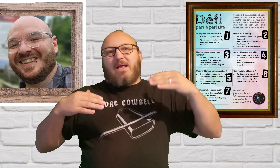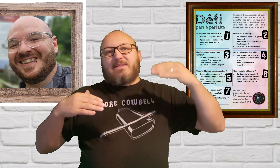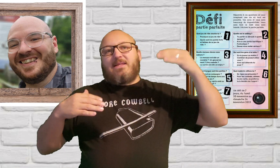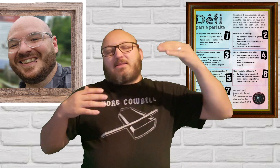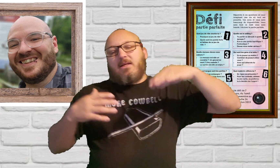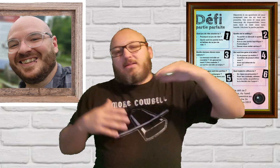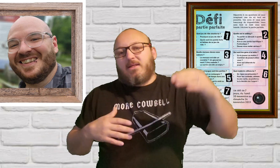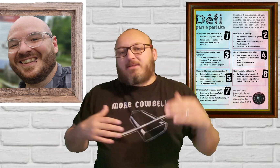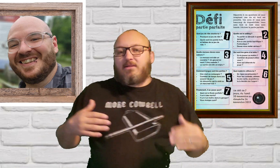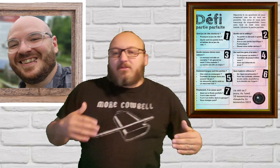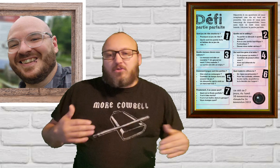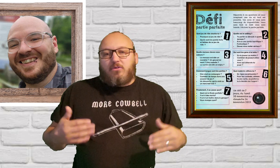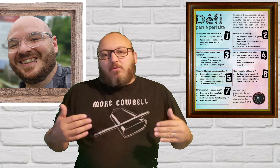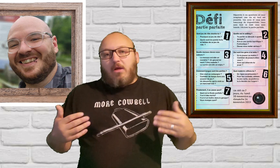la... sais c'est...